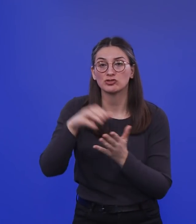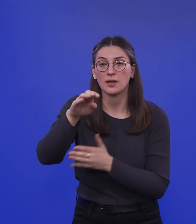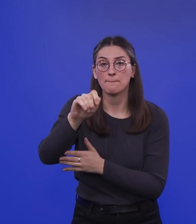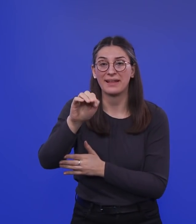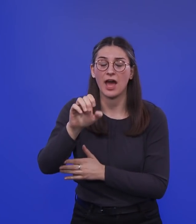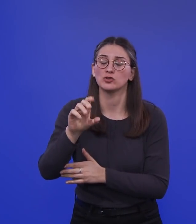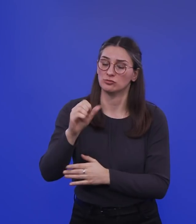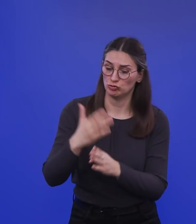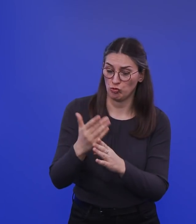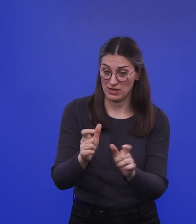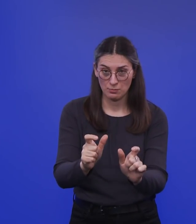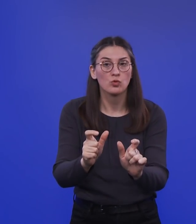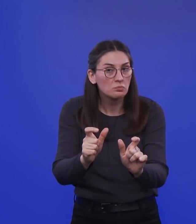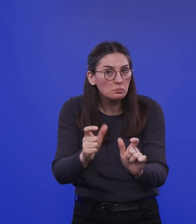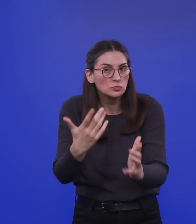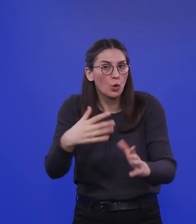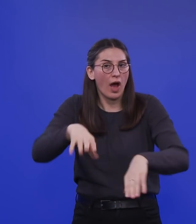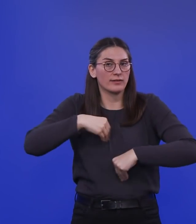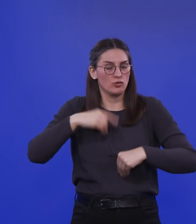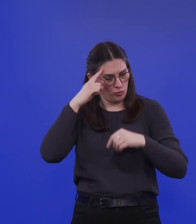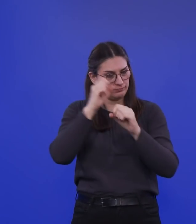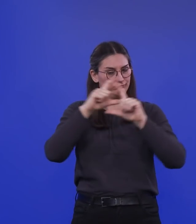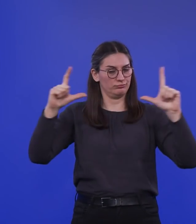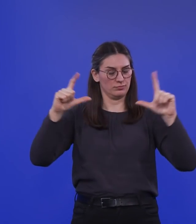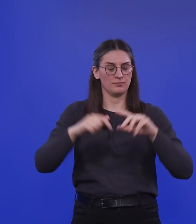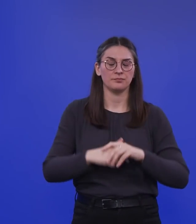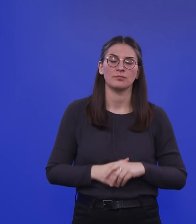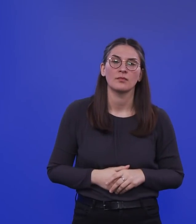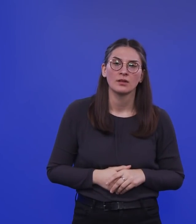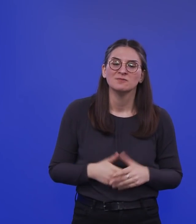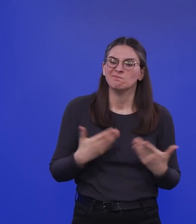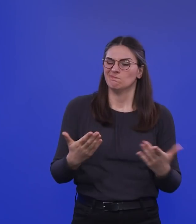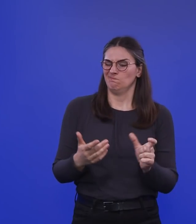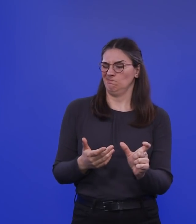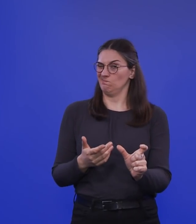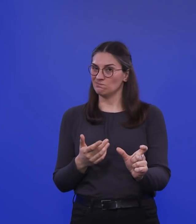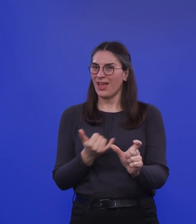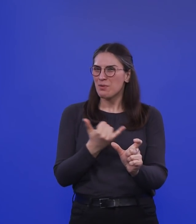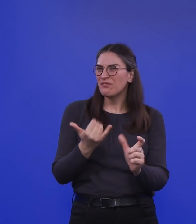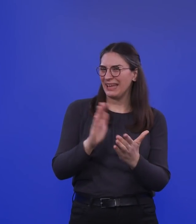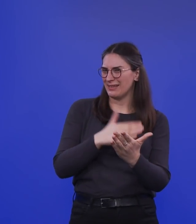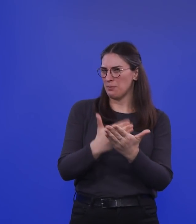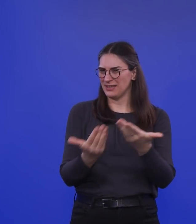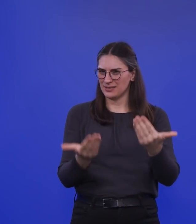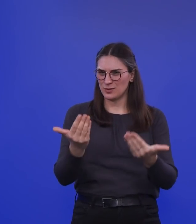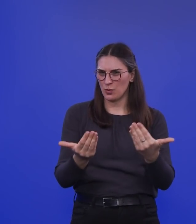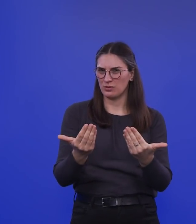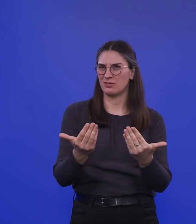Bevölkerung. Und da ist jetzt eben schon die Frage, wie das zu interpretieren ist, dass es dennoch dann